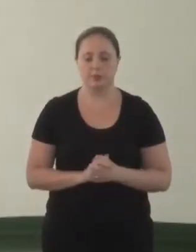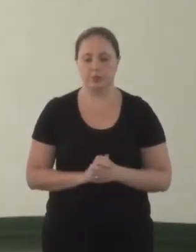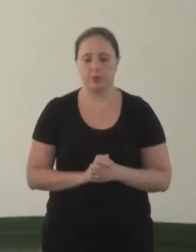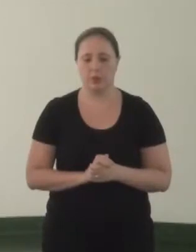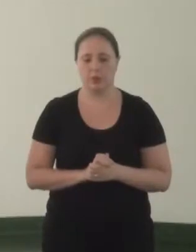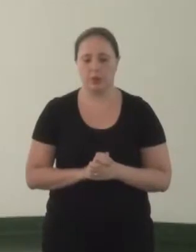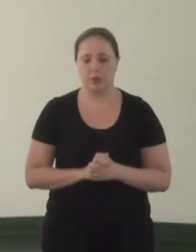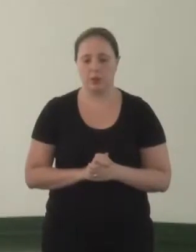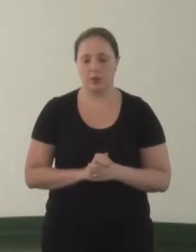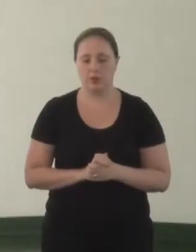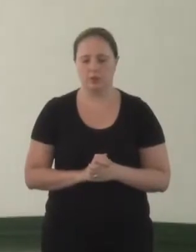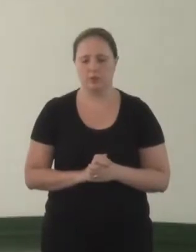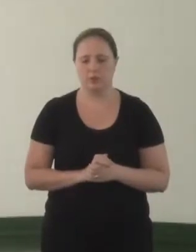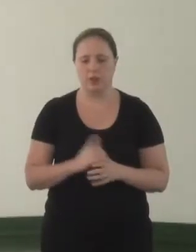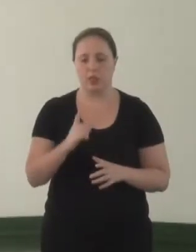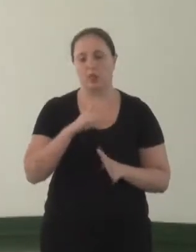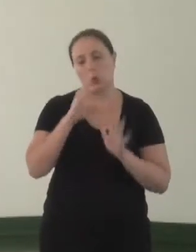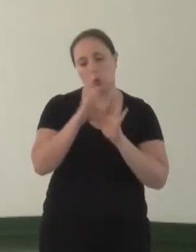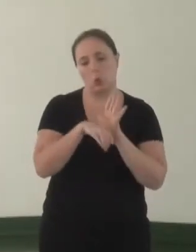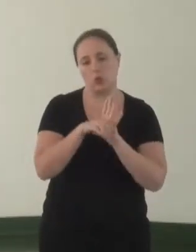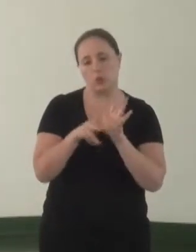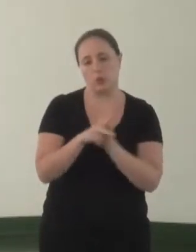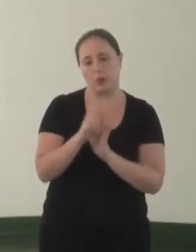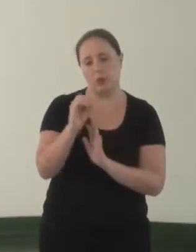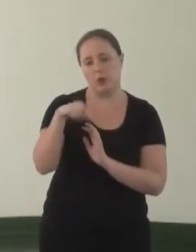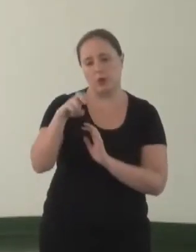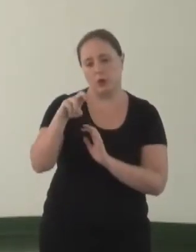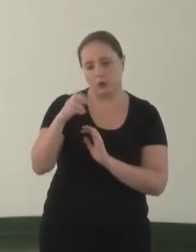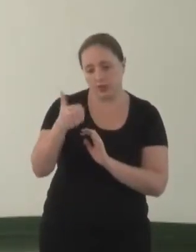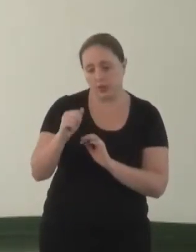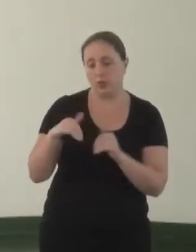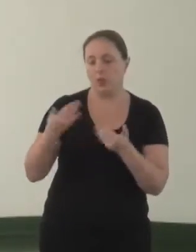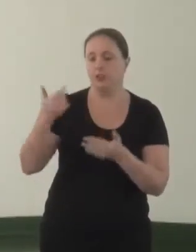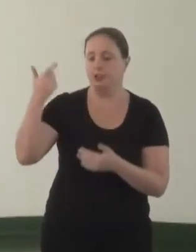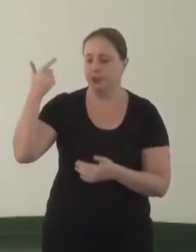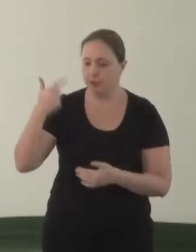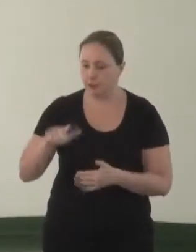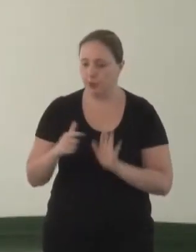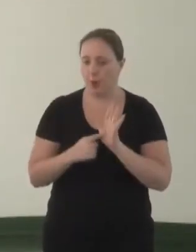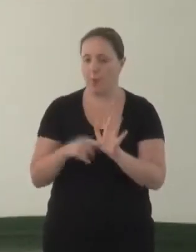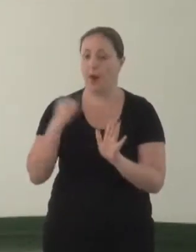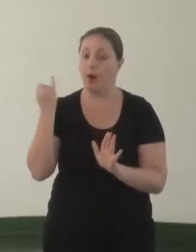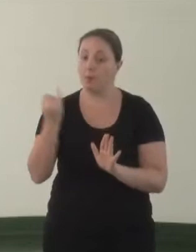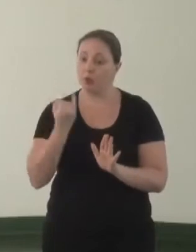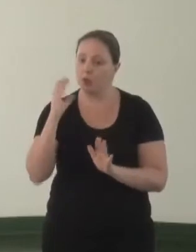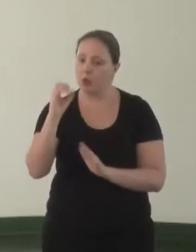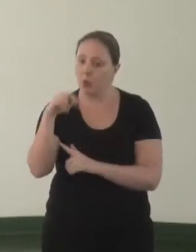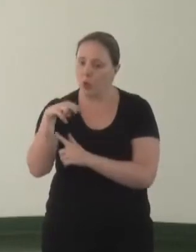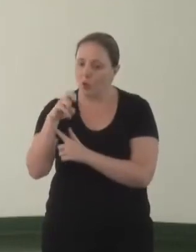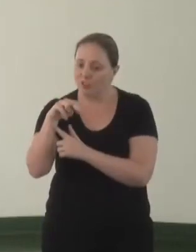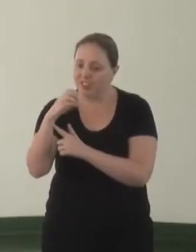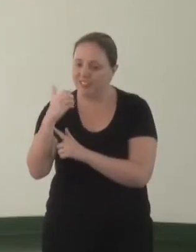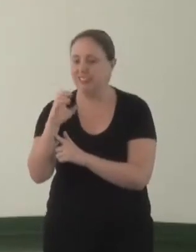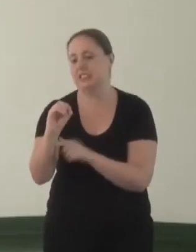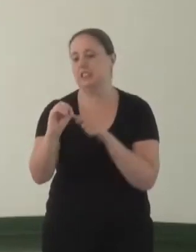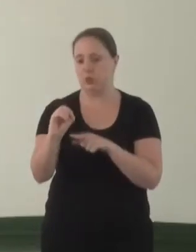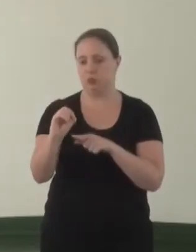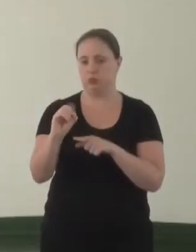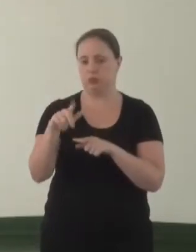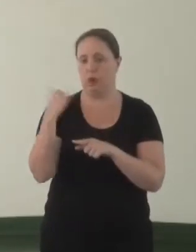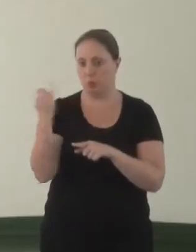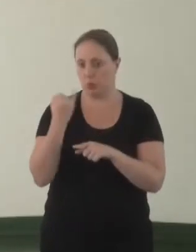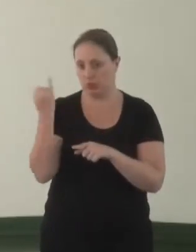compreendido o conceito trazido pela convenção. Então, aqui, de novo, a gente ressalta a importância do entendimento pleno da